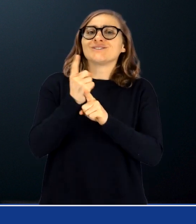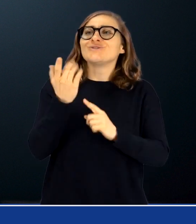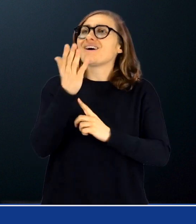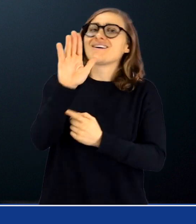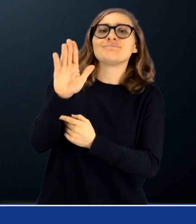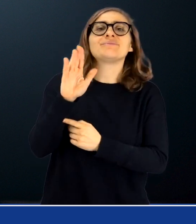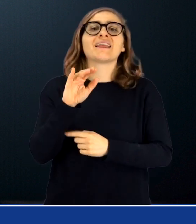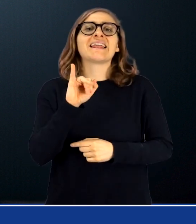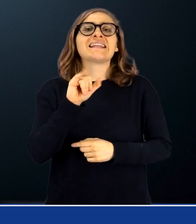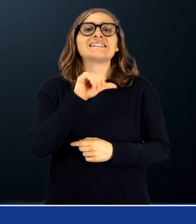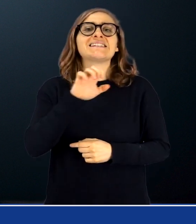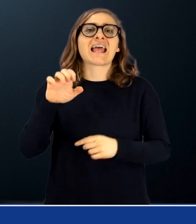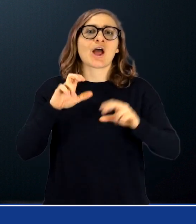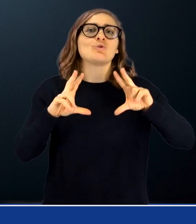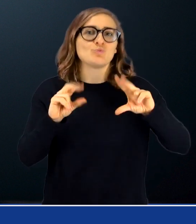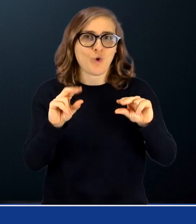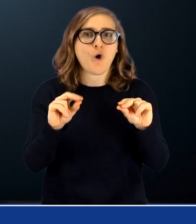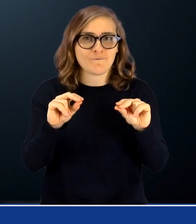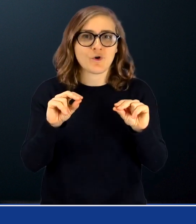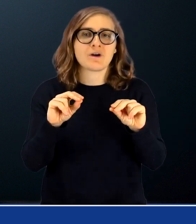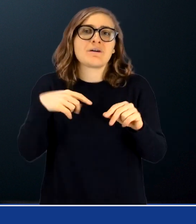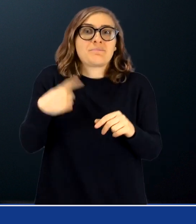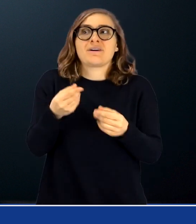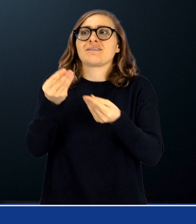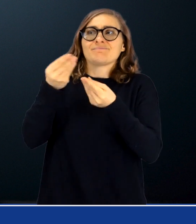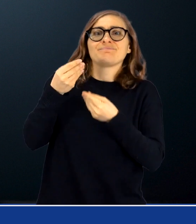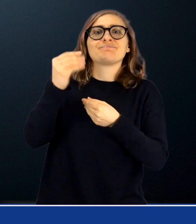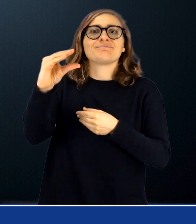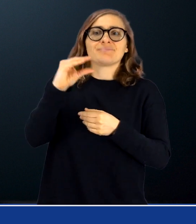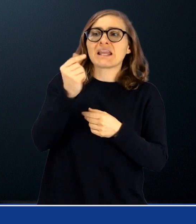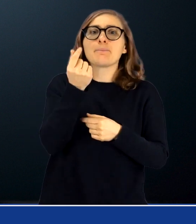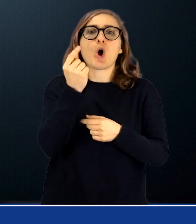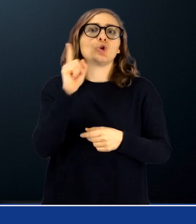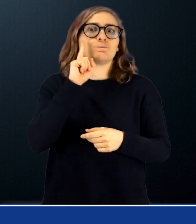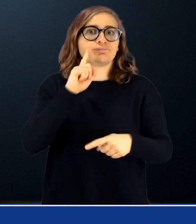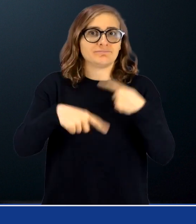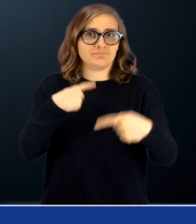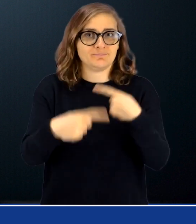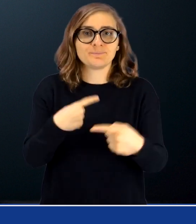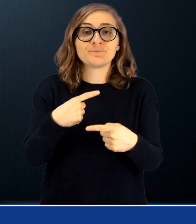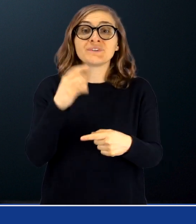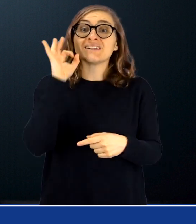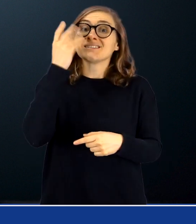Resta obbligatorio, invece, il rinnovo dell'Isee per poter usufruire dell'importo completo.